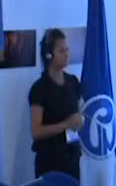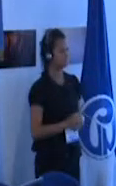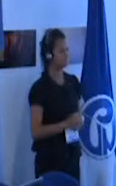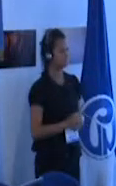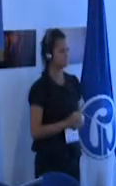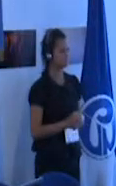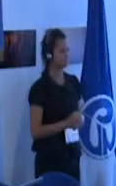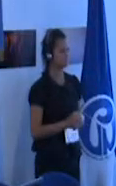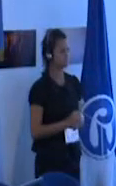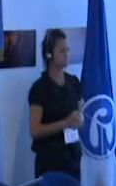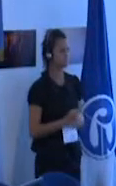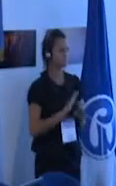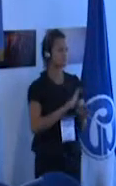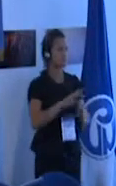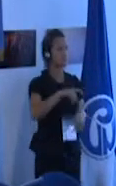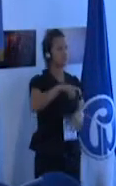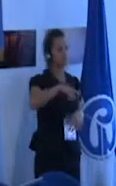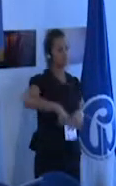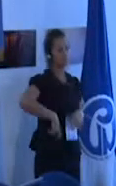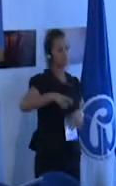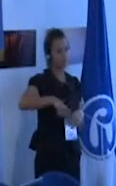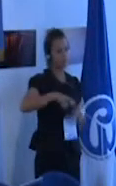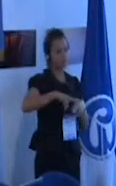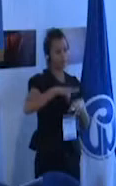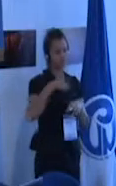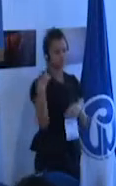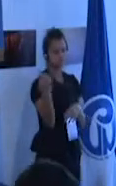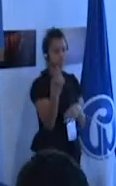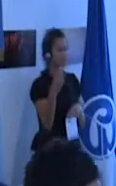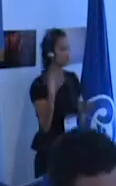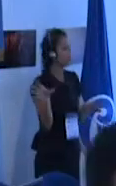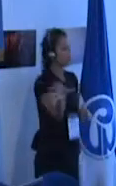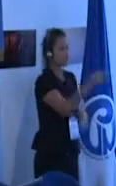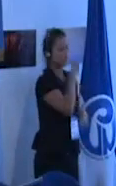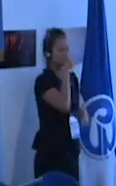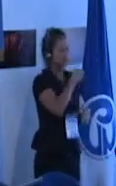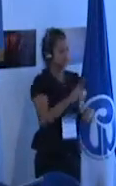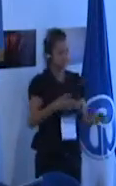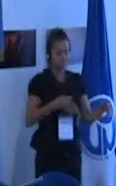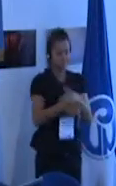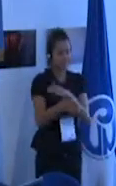el hecho de que la escuela ordinaria es el lugar de escolarización de todos los niños